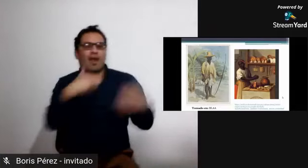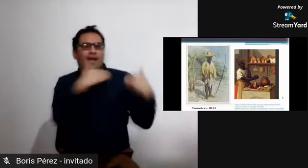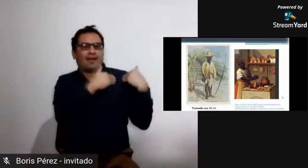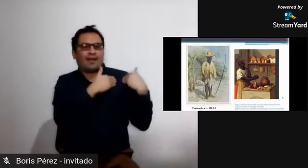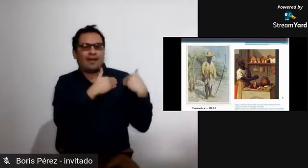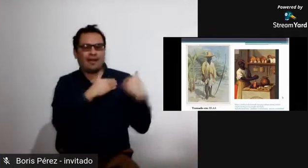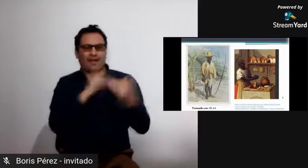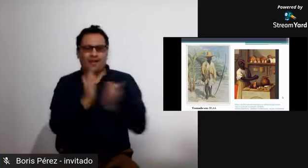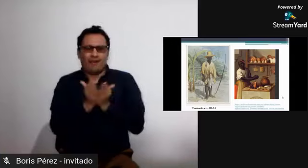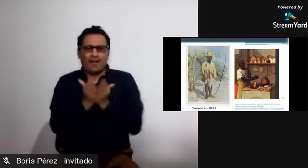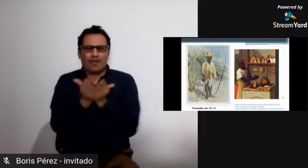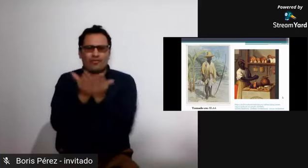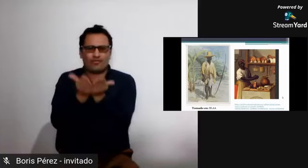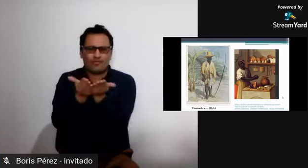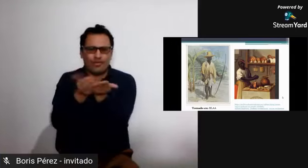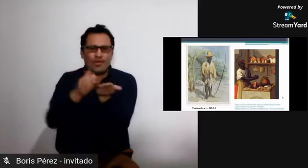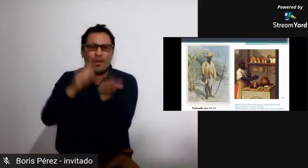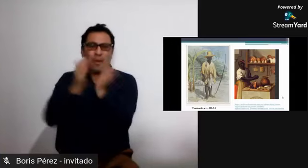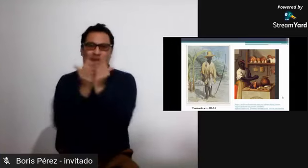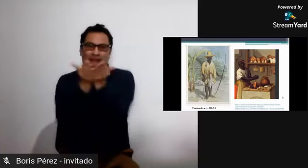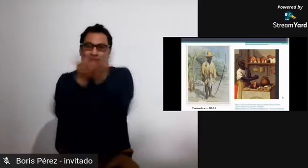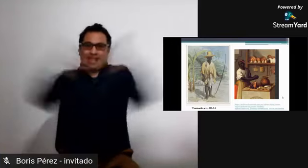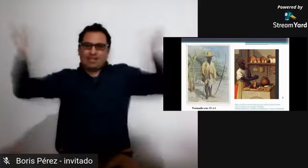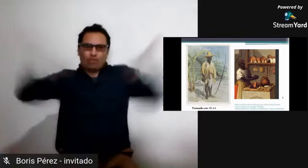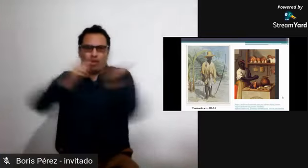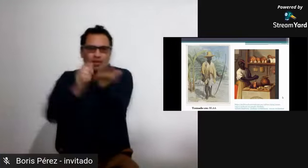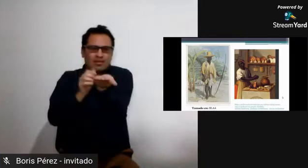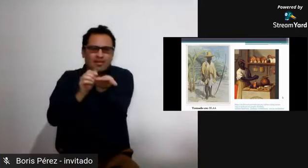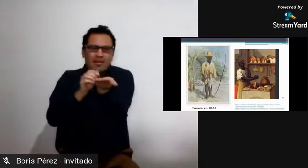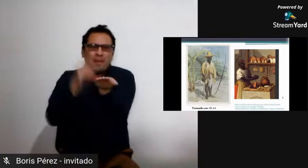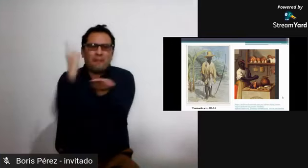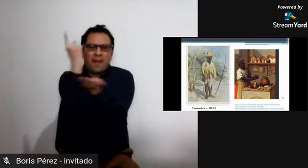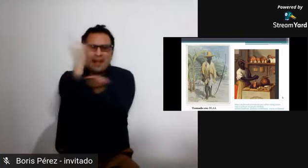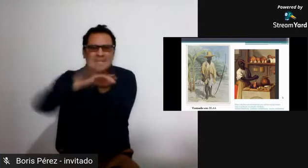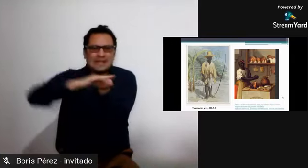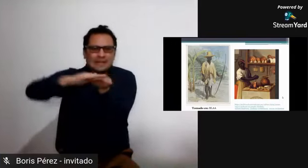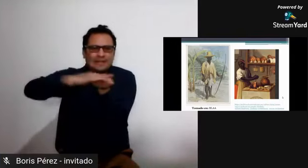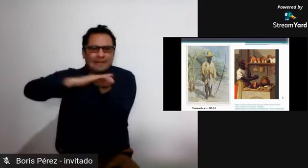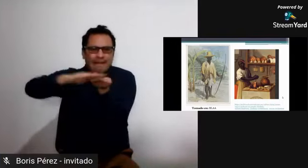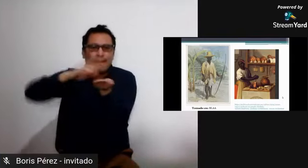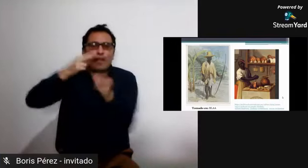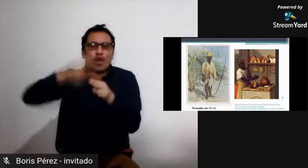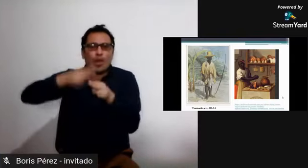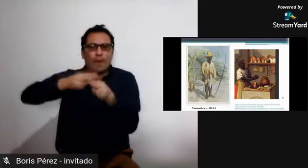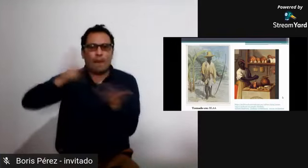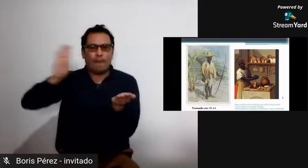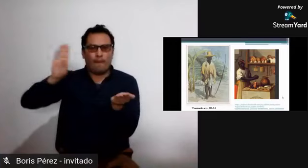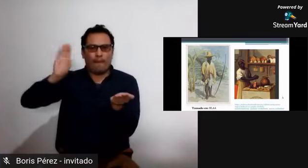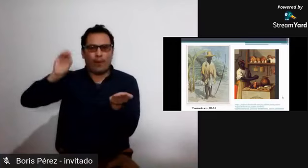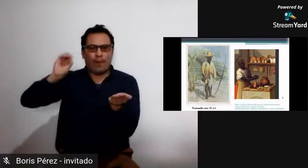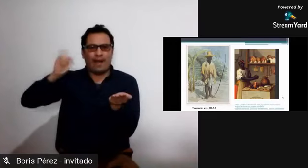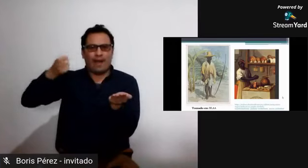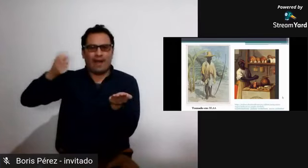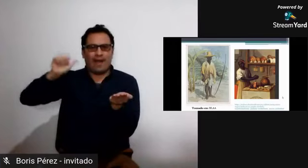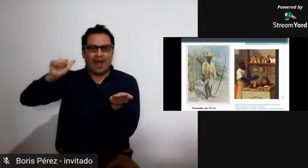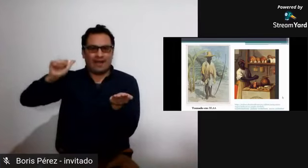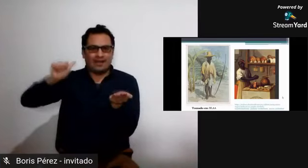y también muchas personas estaban a cargo de